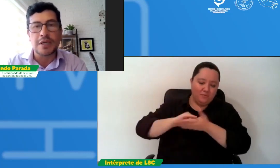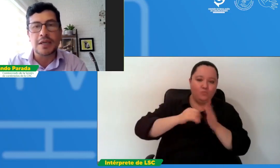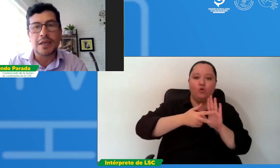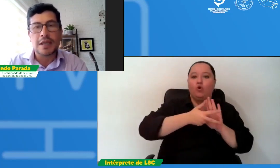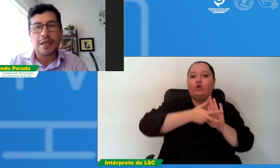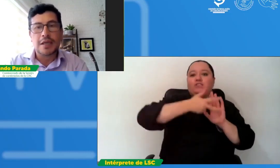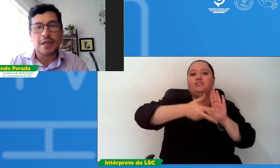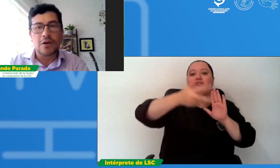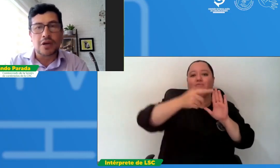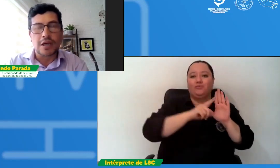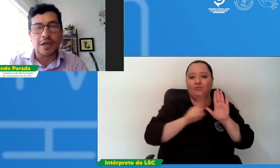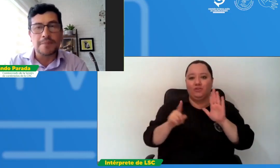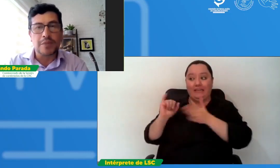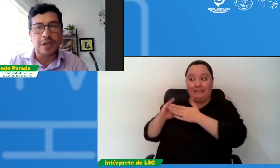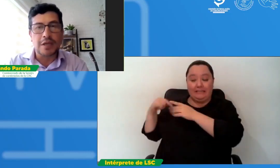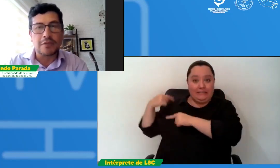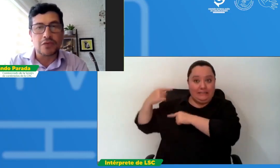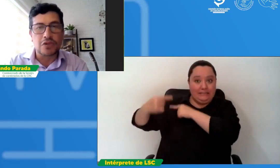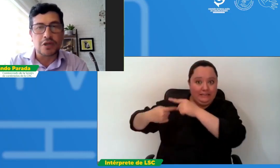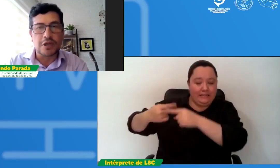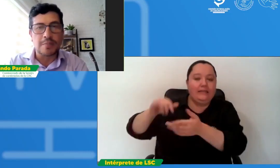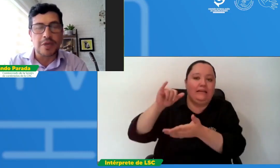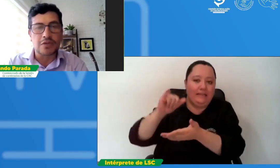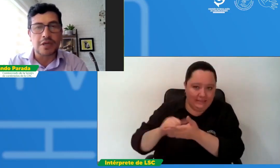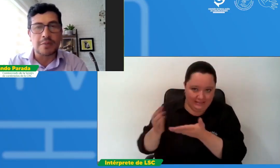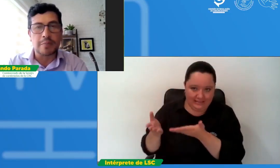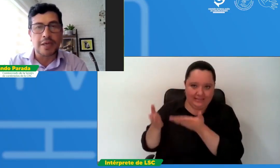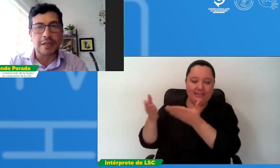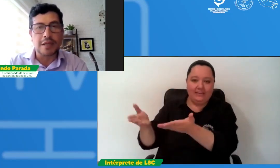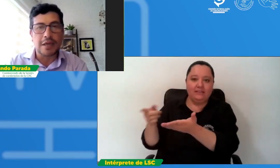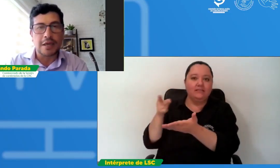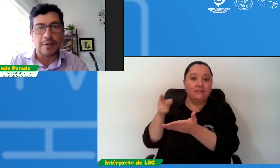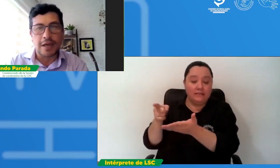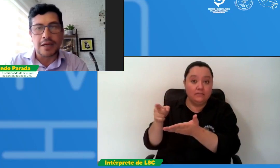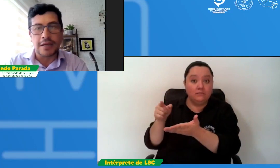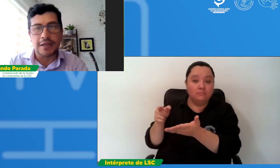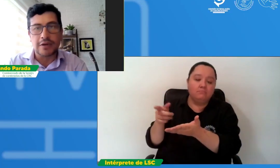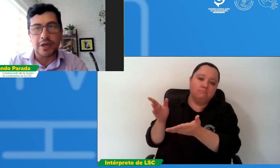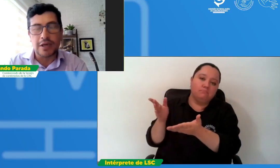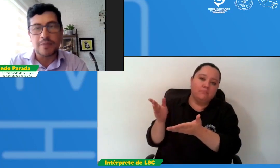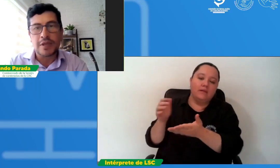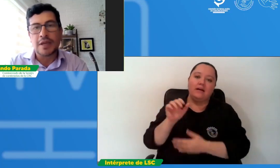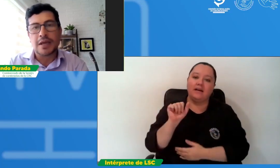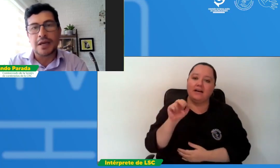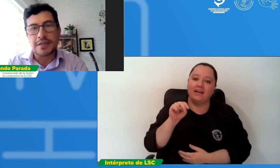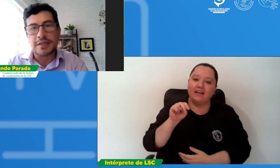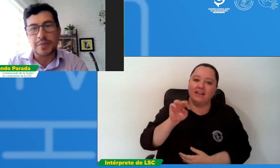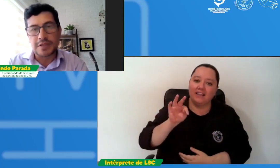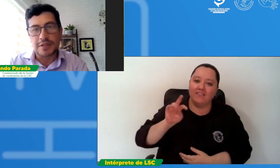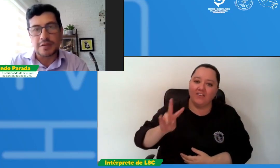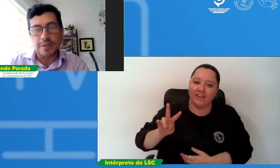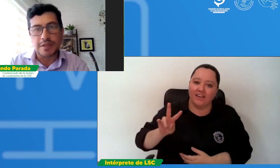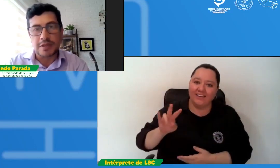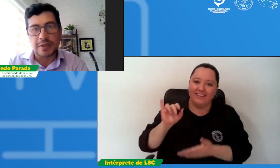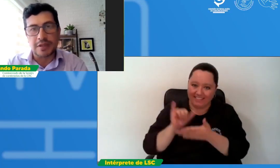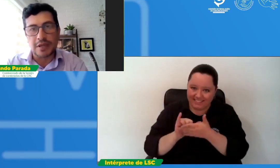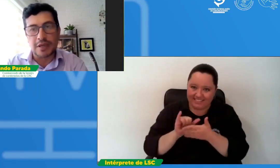y lo que en función de reemplazó en gran parte la ANTV hasta precisamente la